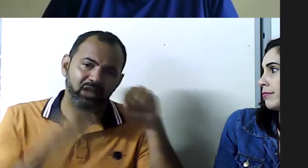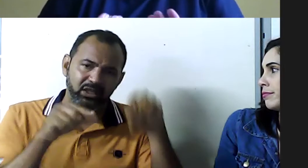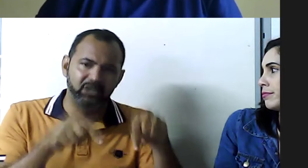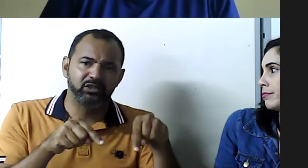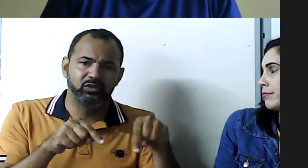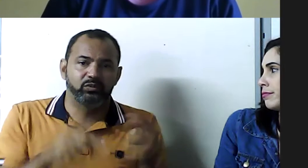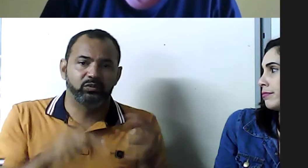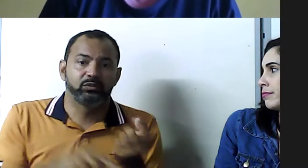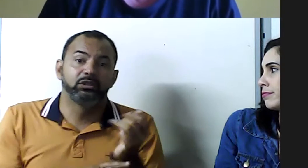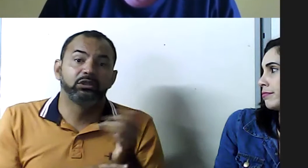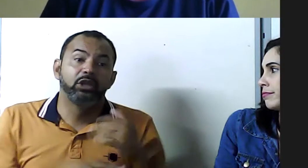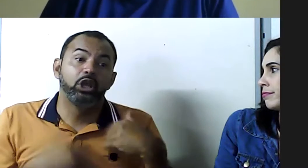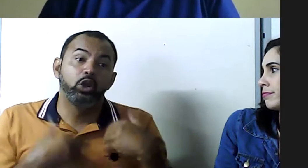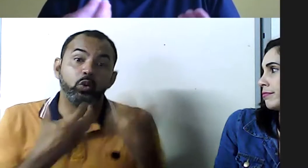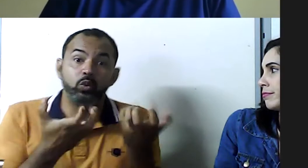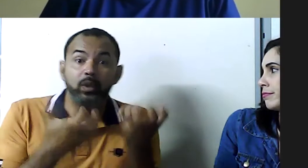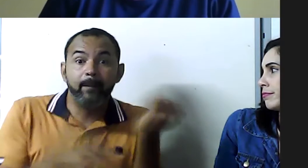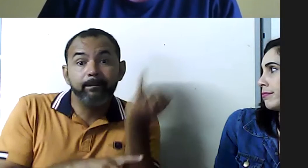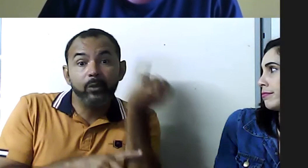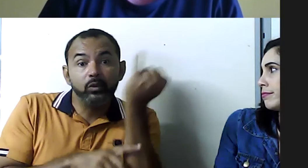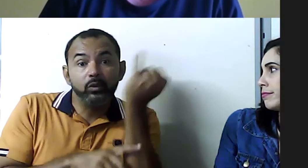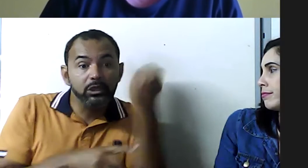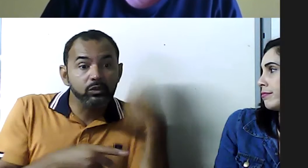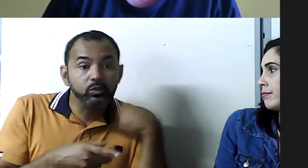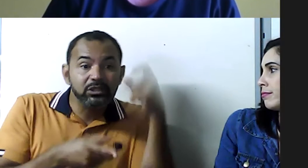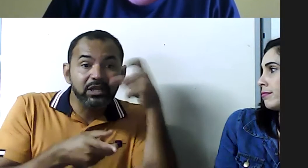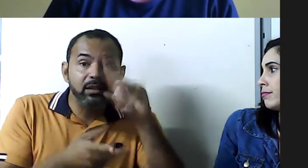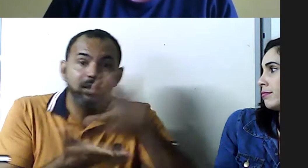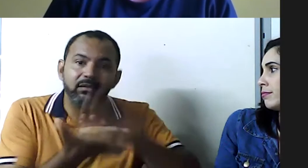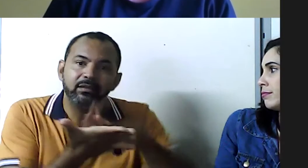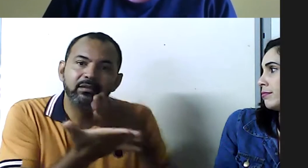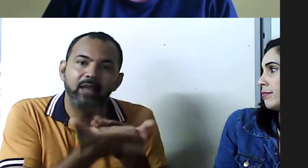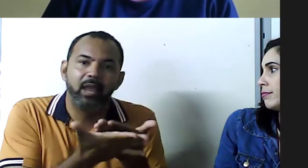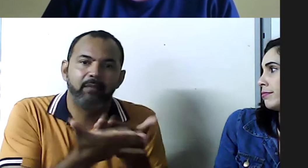sinais, como é que a gente vai se comunicar, como é que a gente vai ser atendido?